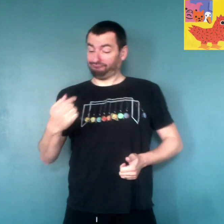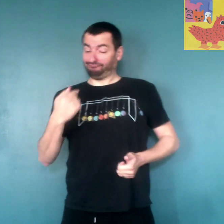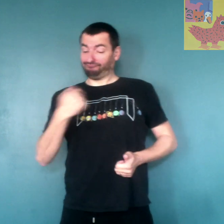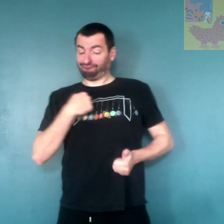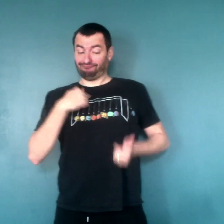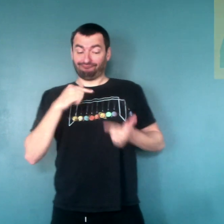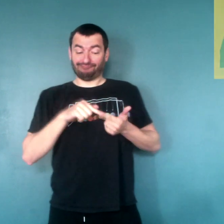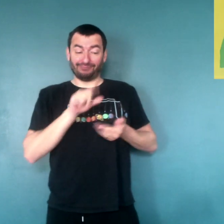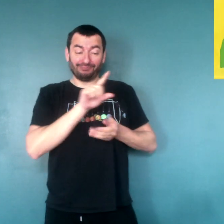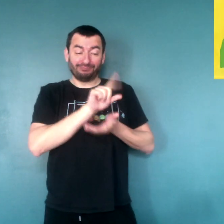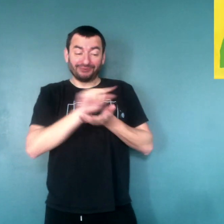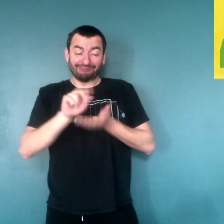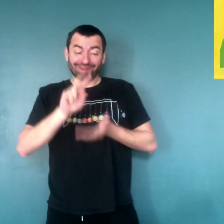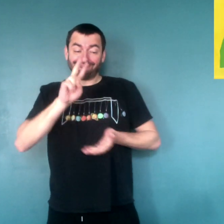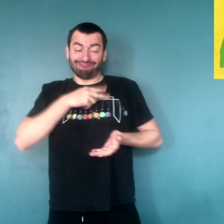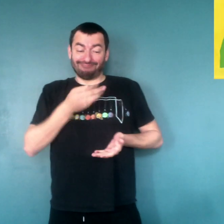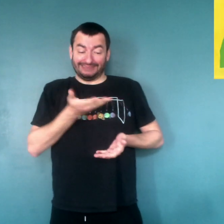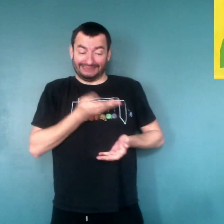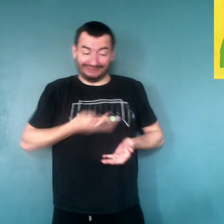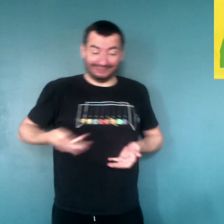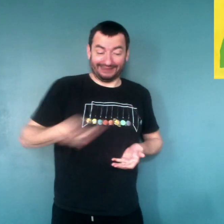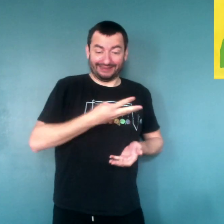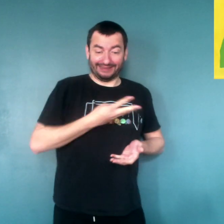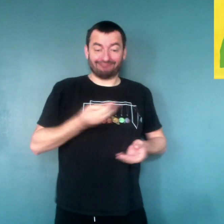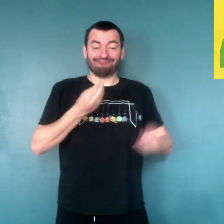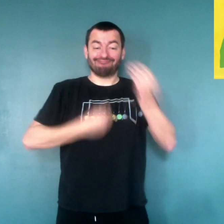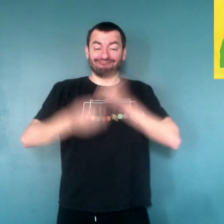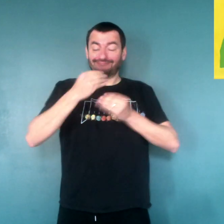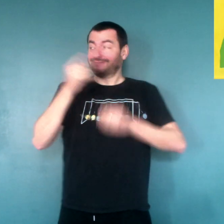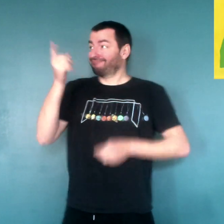mes petits poussins. Et vous, vous serez privés.